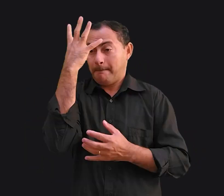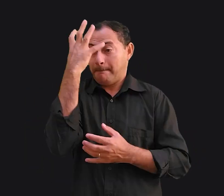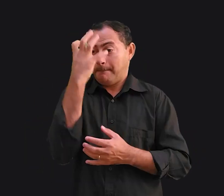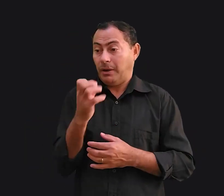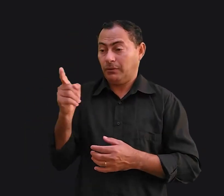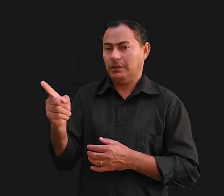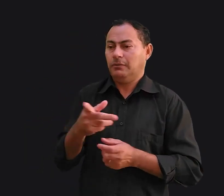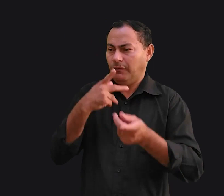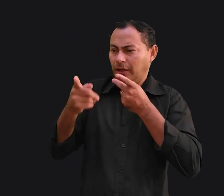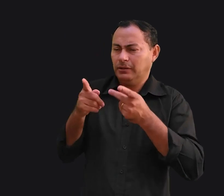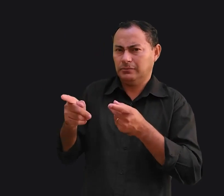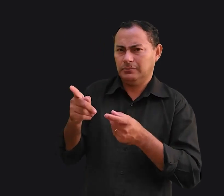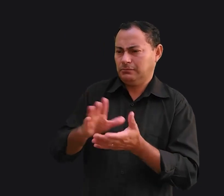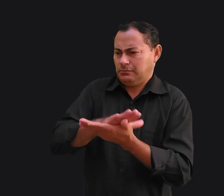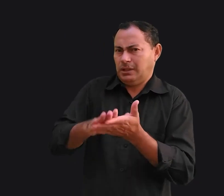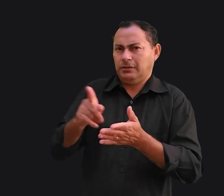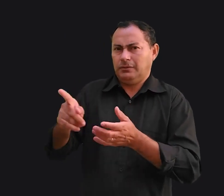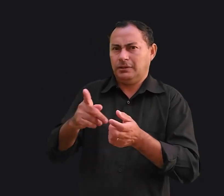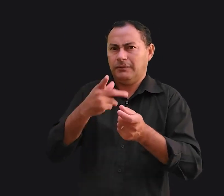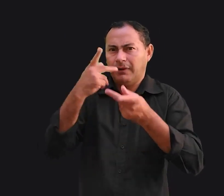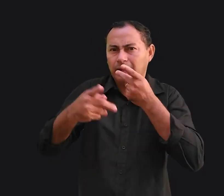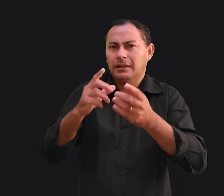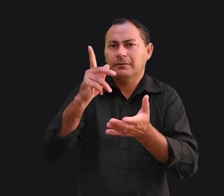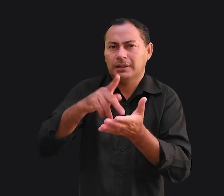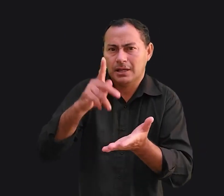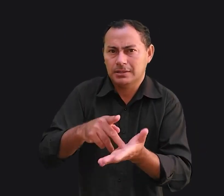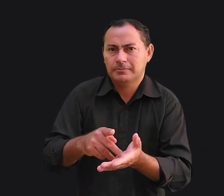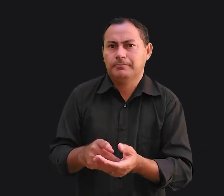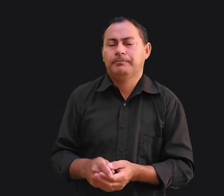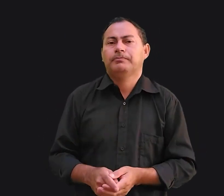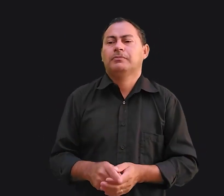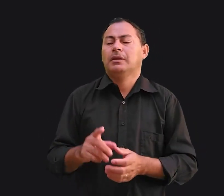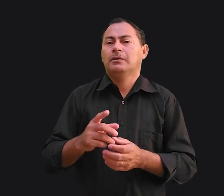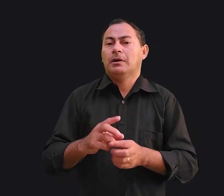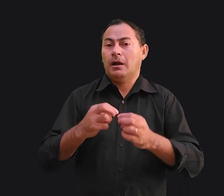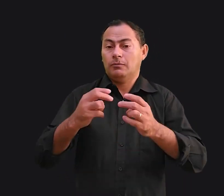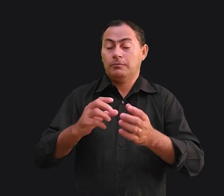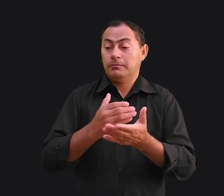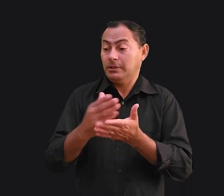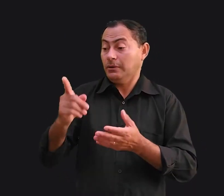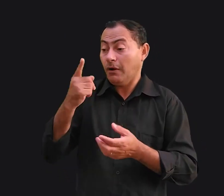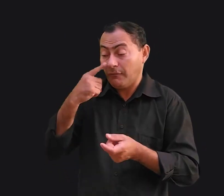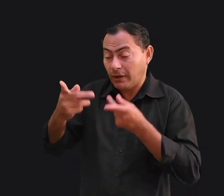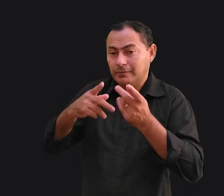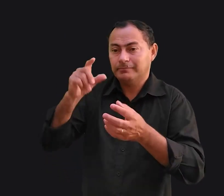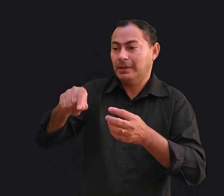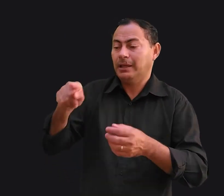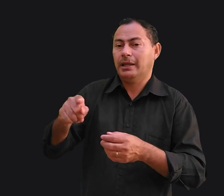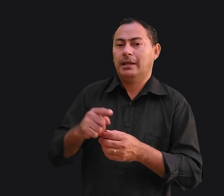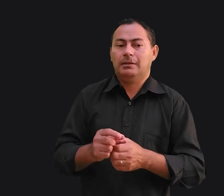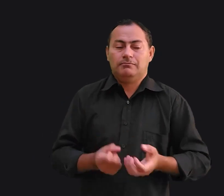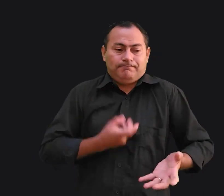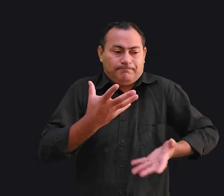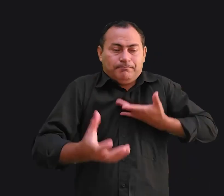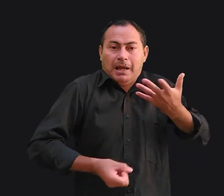bravo com ela e disse Nada do que você está dizendo é verdade. Isso foi a gota d'água para que ela explodisse.